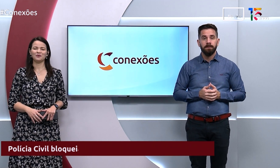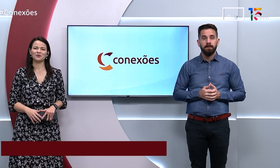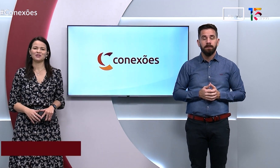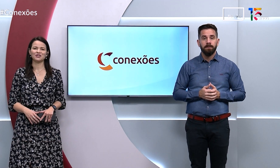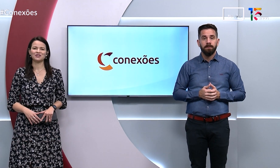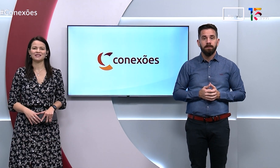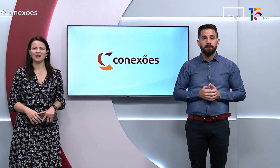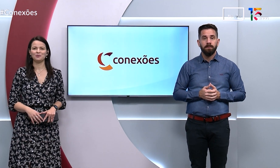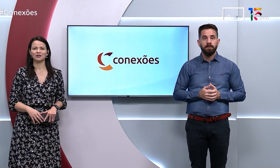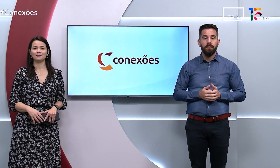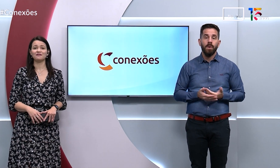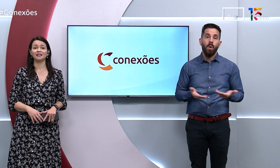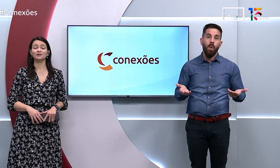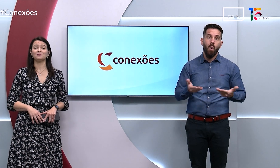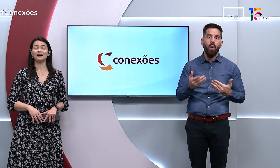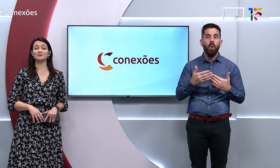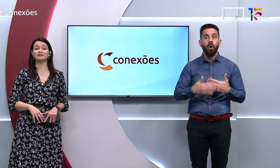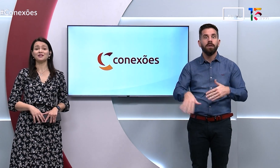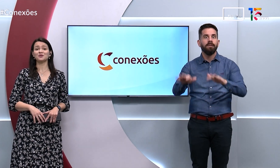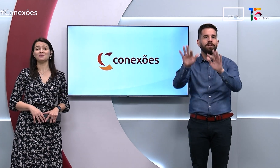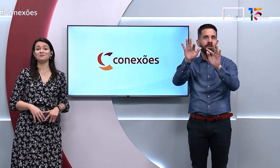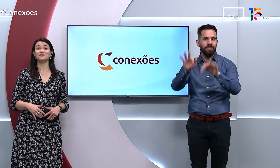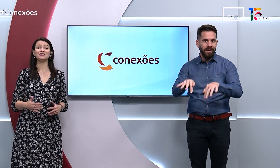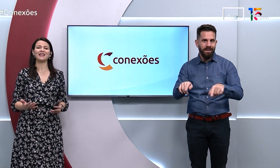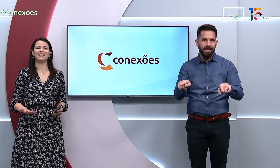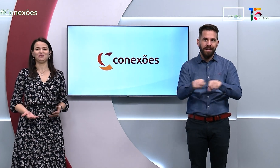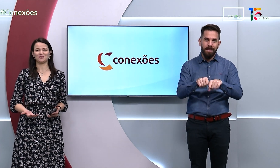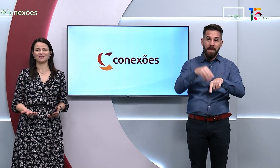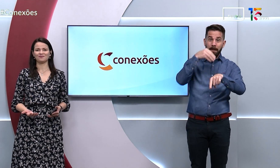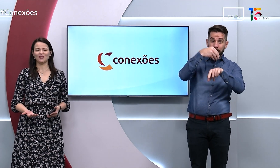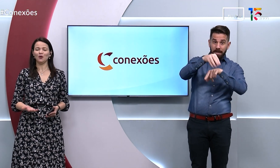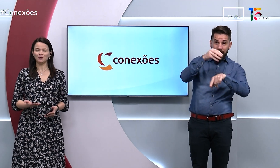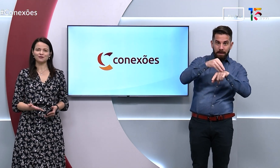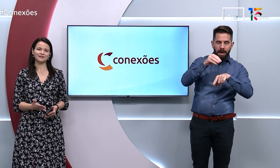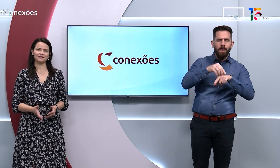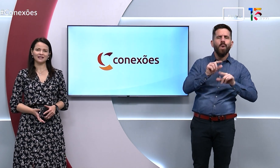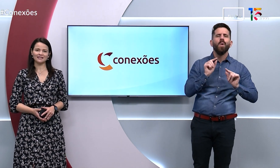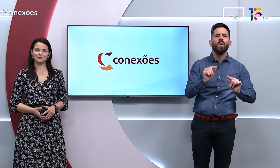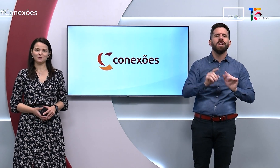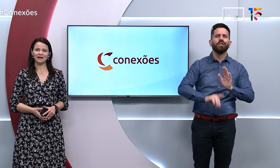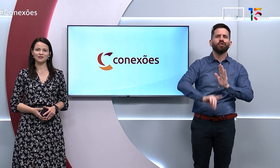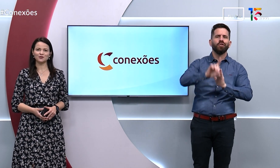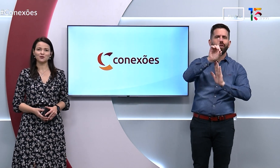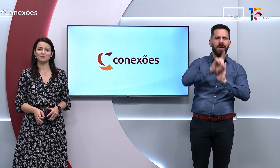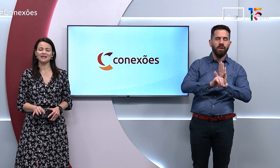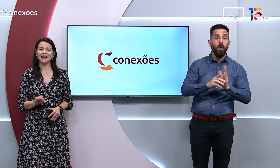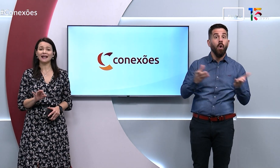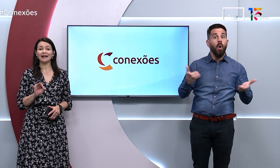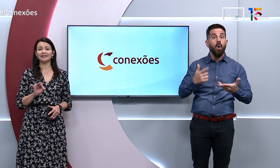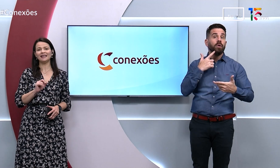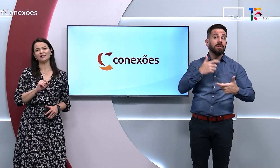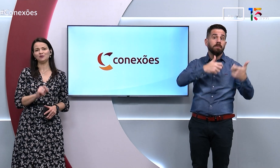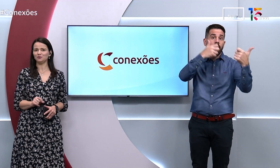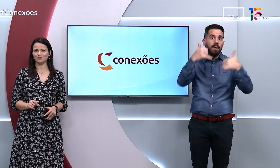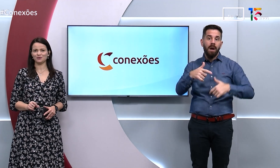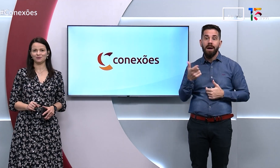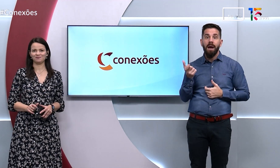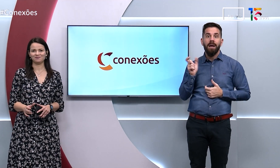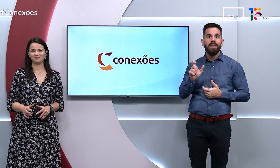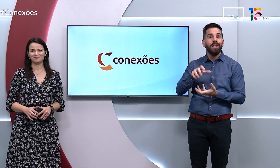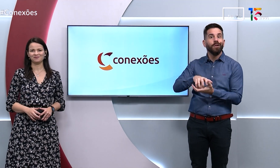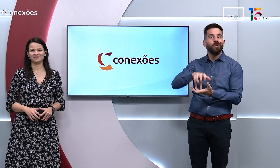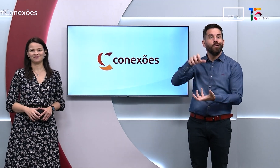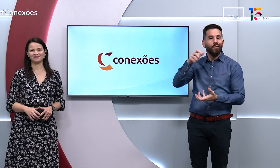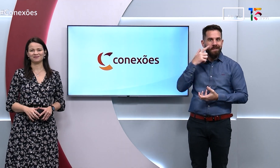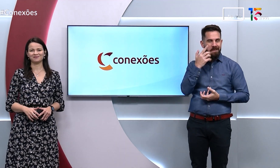Bom, e hoje a gente encerra o programa falando mais sobre direitos. Hoje você fica sabendo mais sobre a carteira do idoso.